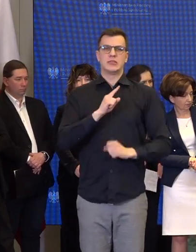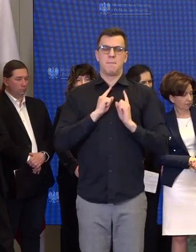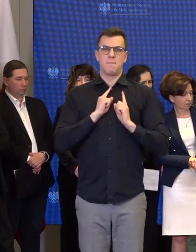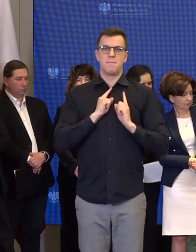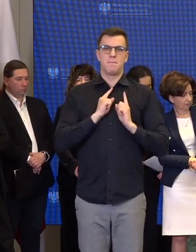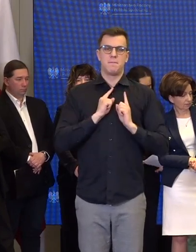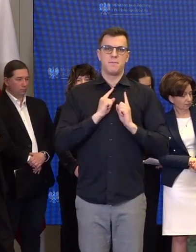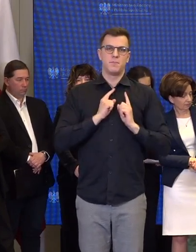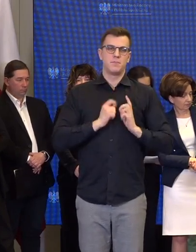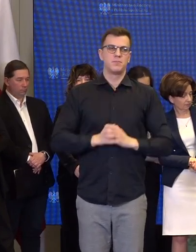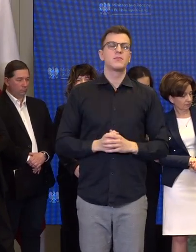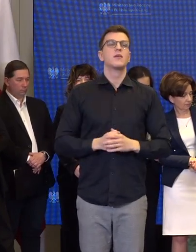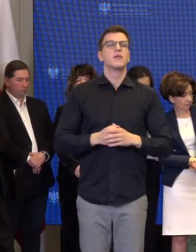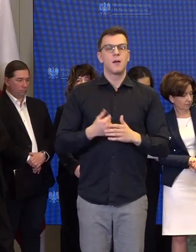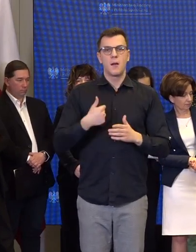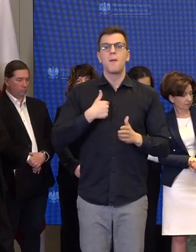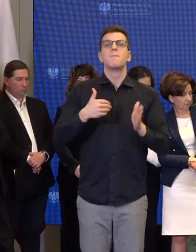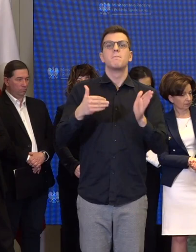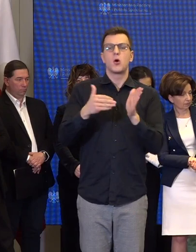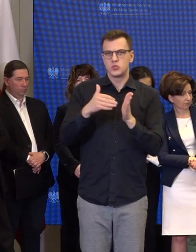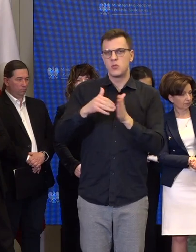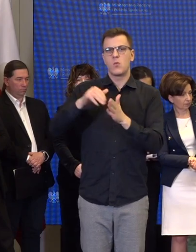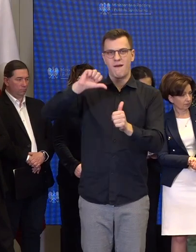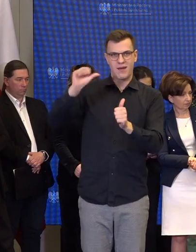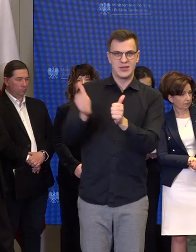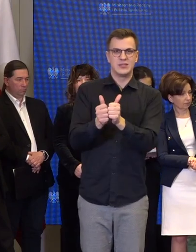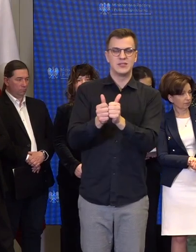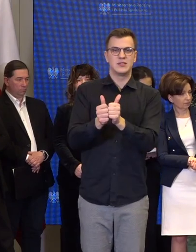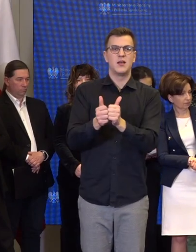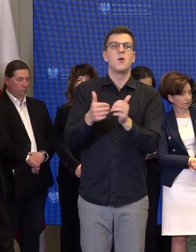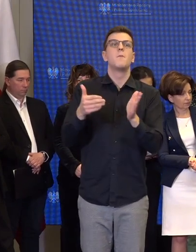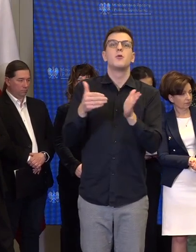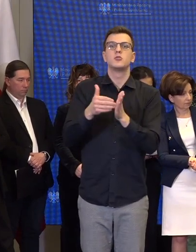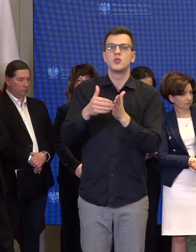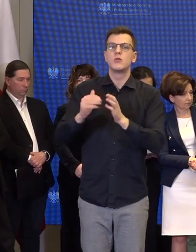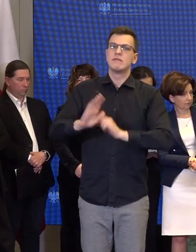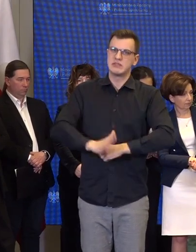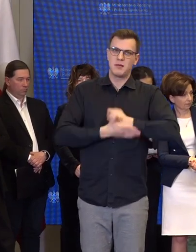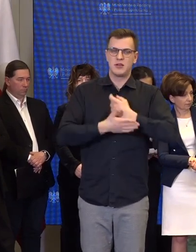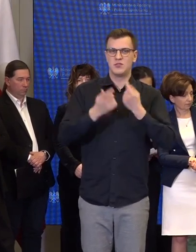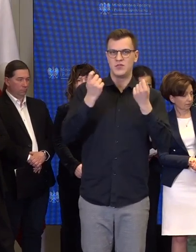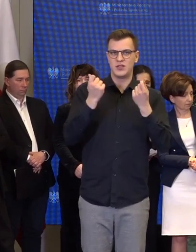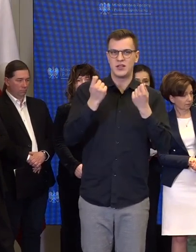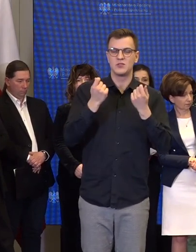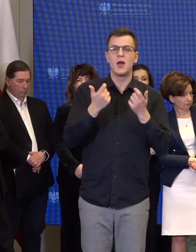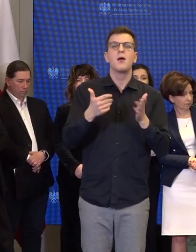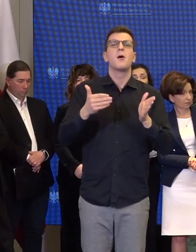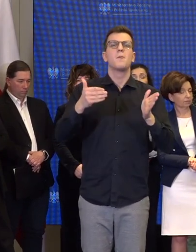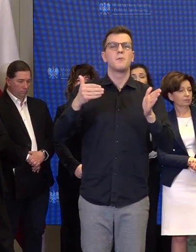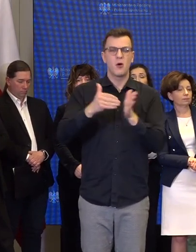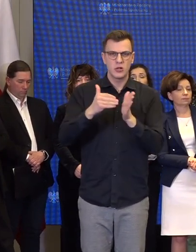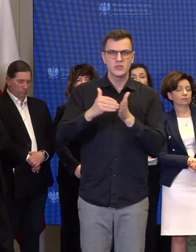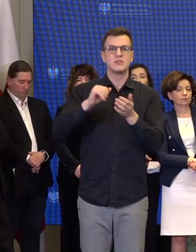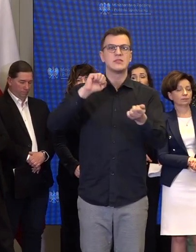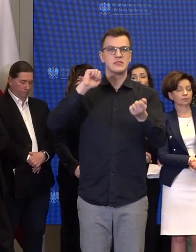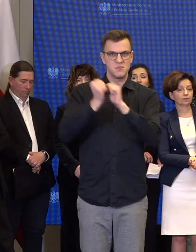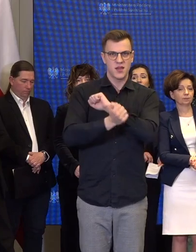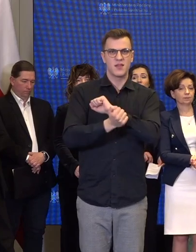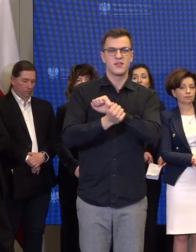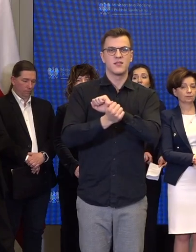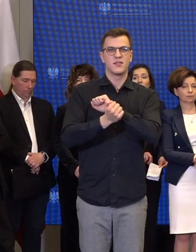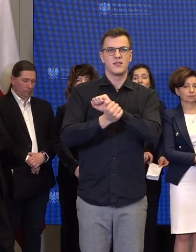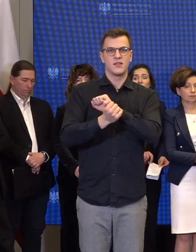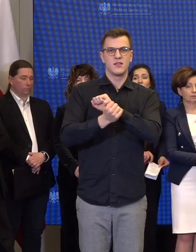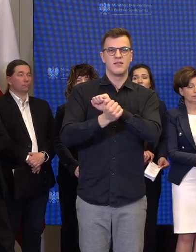świecie. Potrzebujemy asystencji, potrzebujemy zabezpieczenia finansowego, potrzebujemy zmian także w